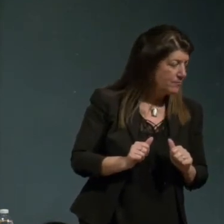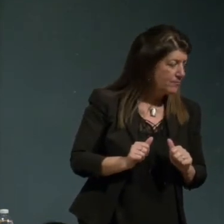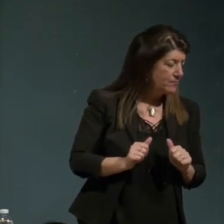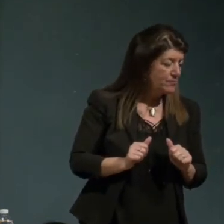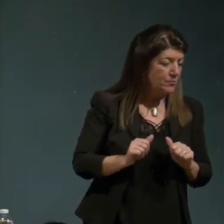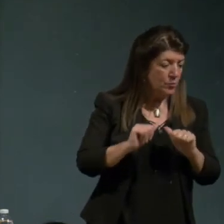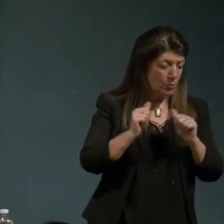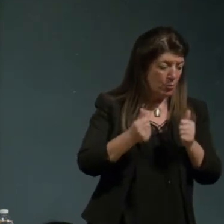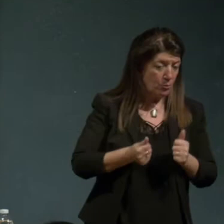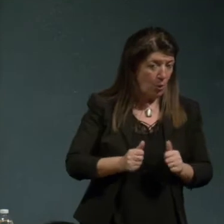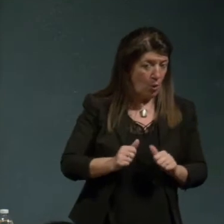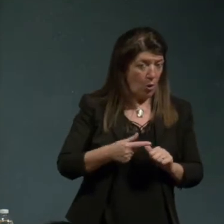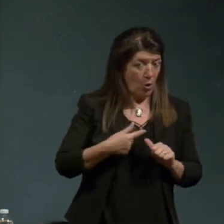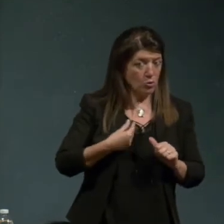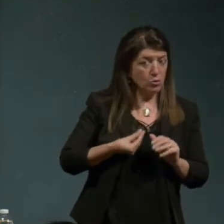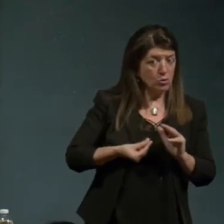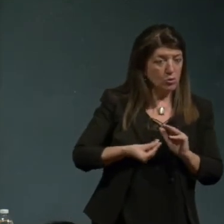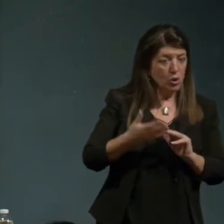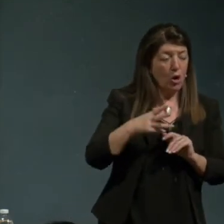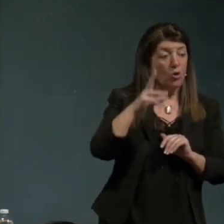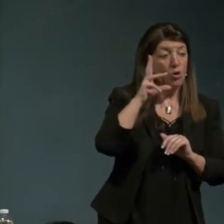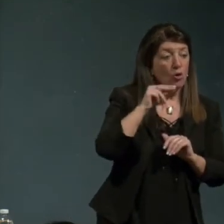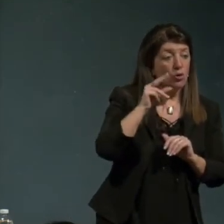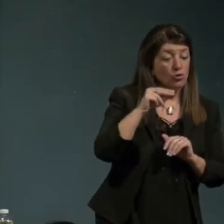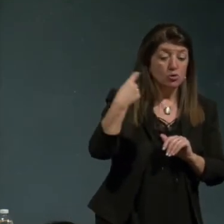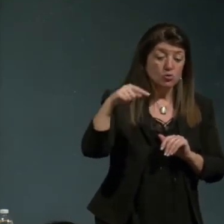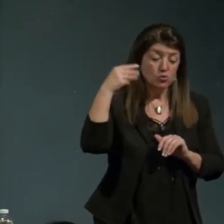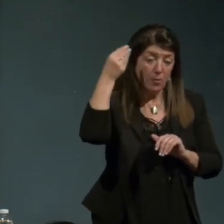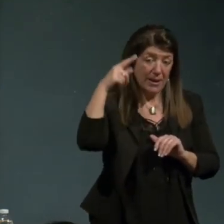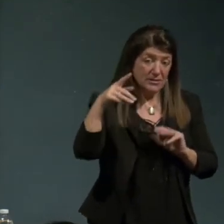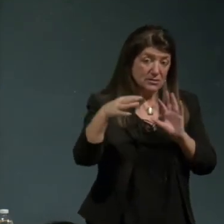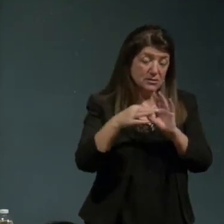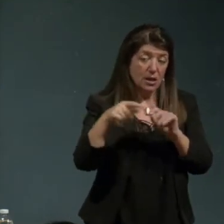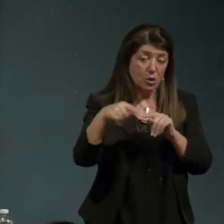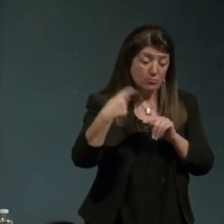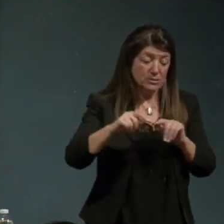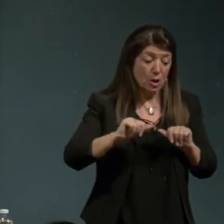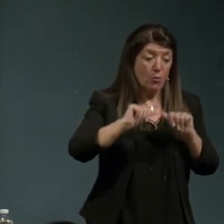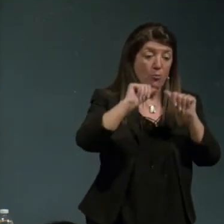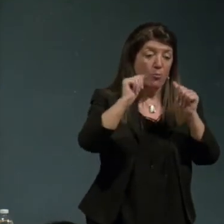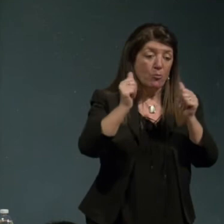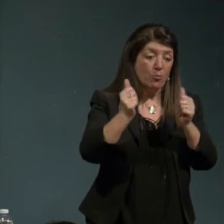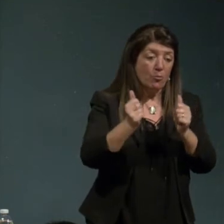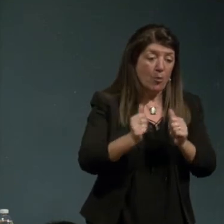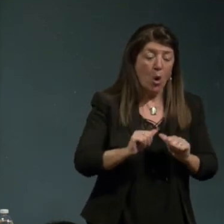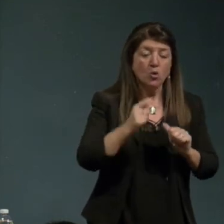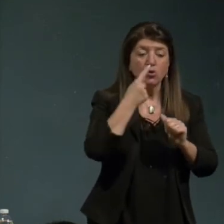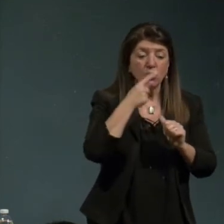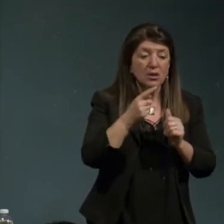conoscenza e del pensiero è un modo di mutilazione